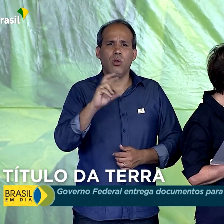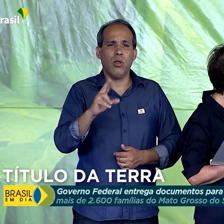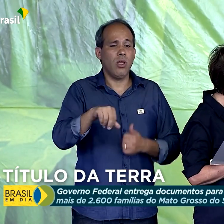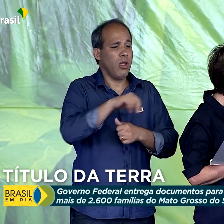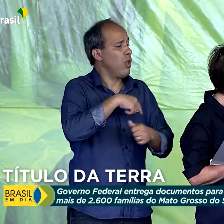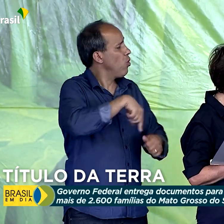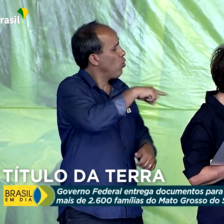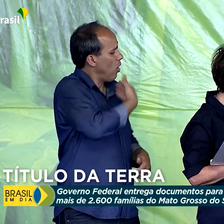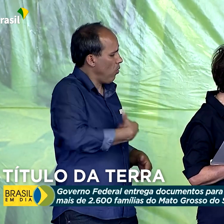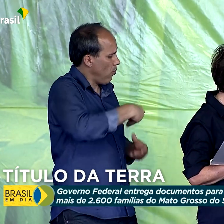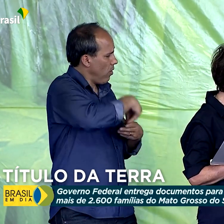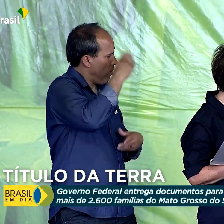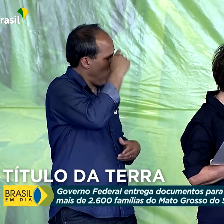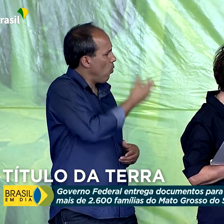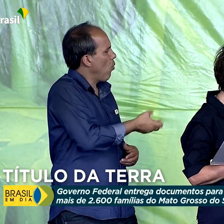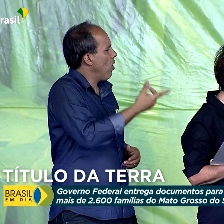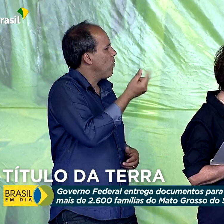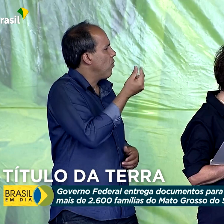tivemos nesse governo?